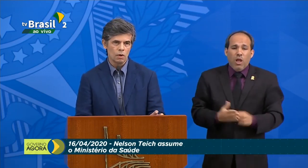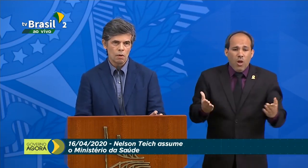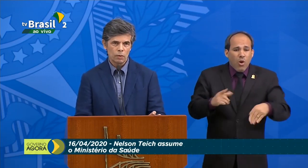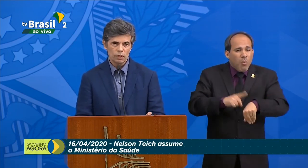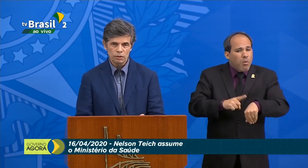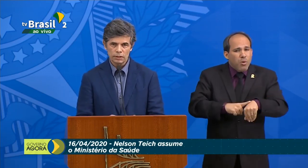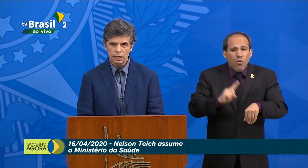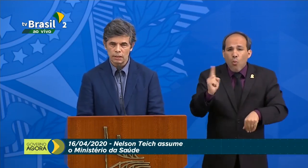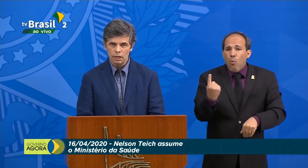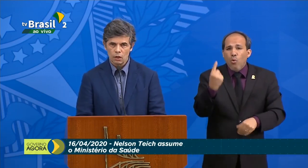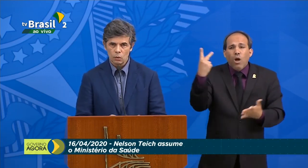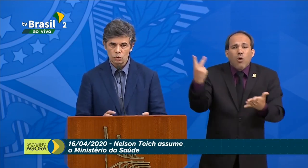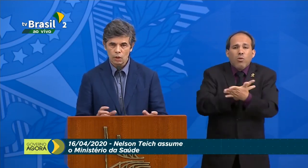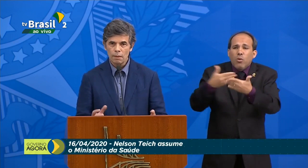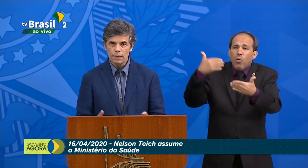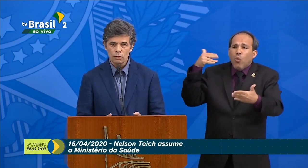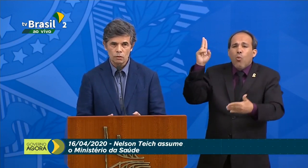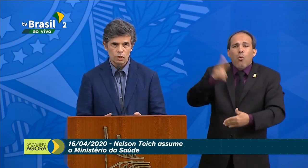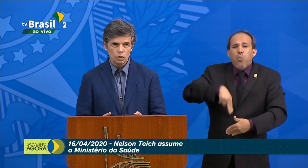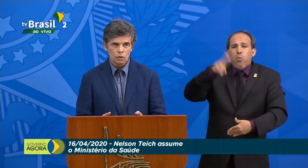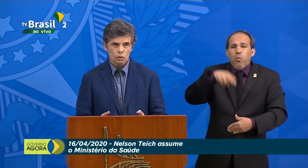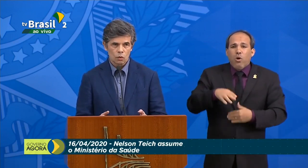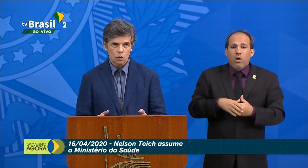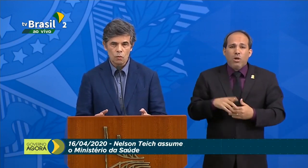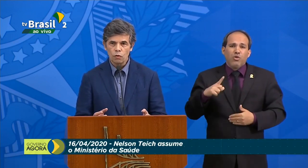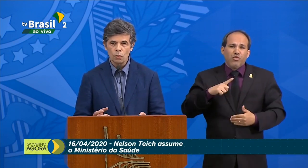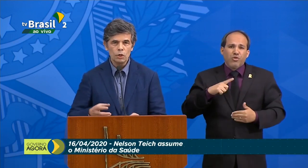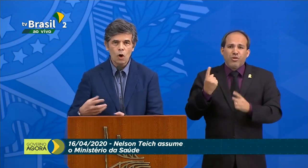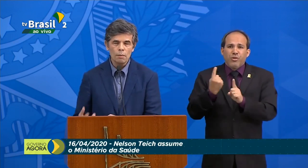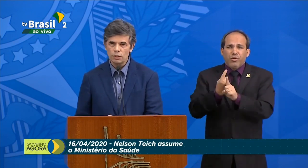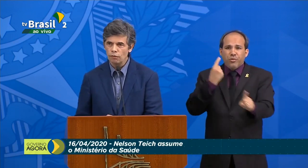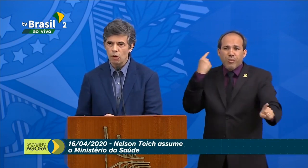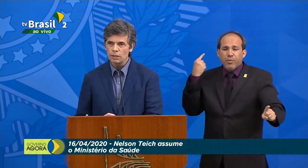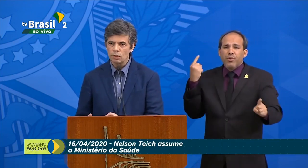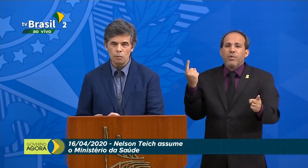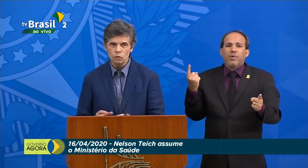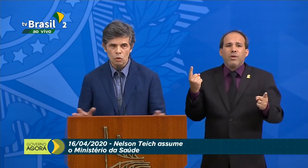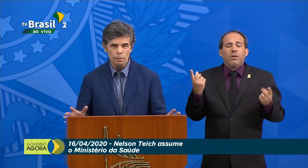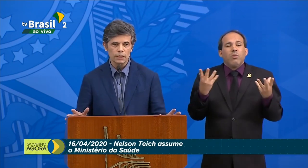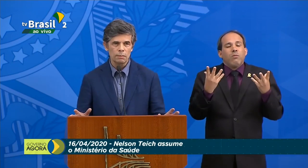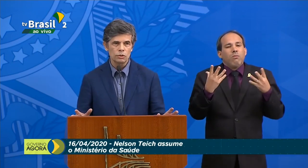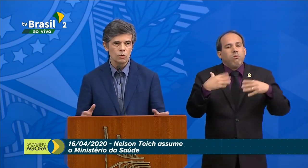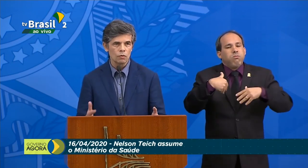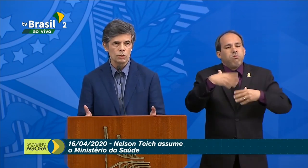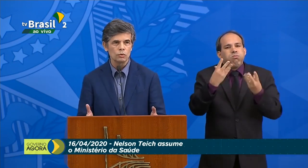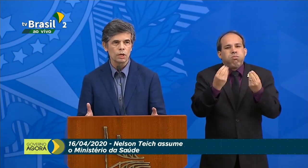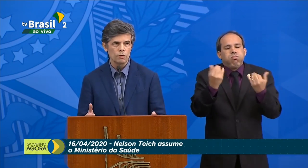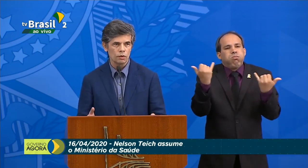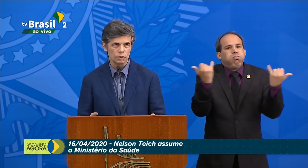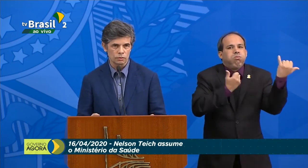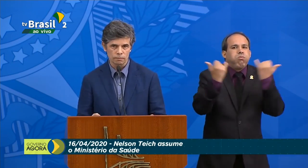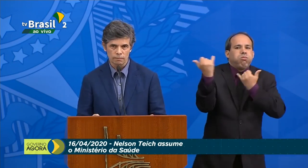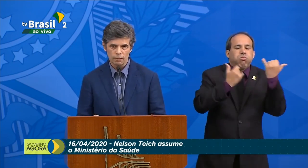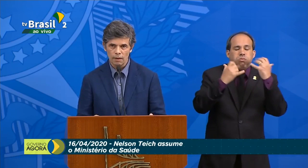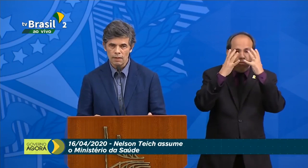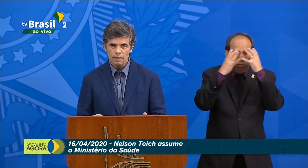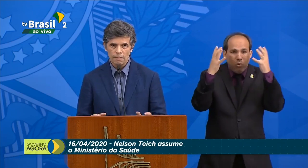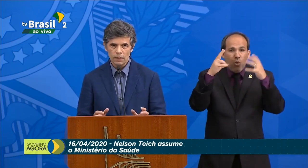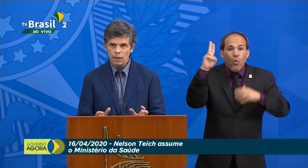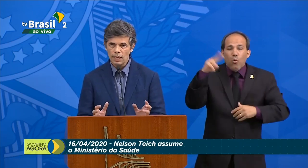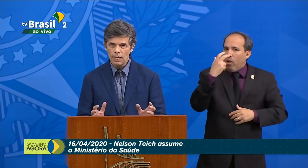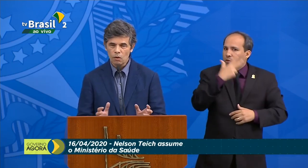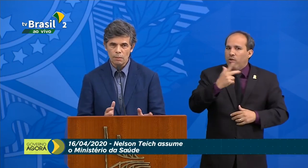único hoje. Porque você tem o isolamento com um volume enorme de informação. É um mundo completamente novo, a gente nunca viveu isso.